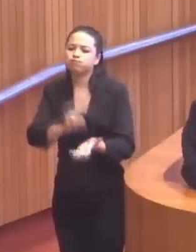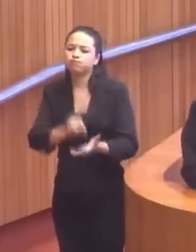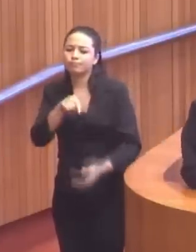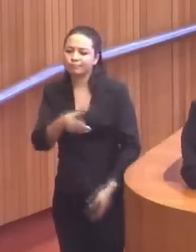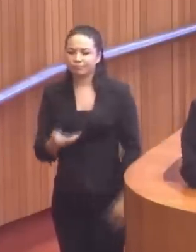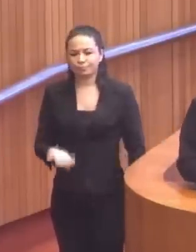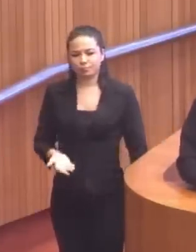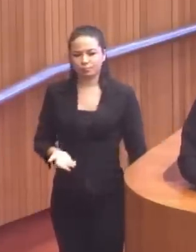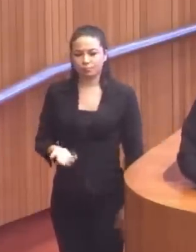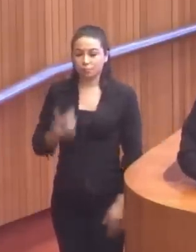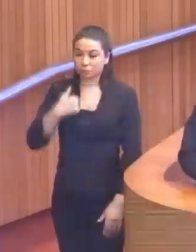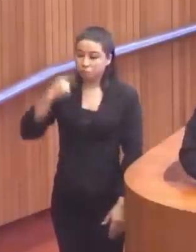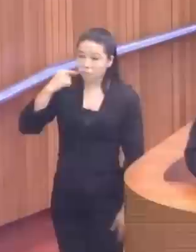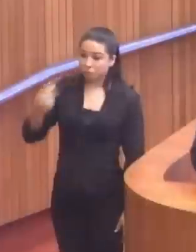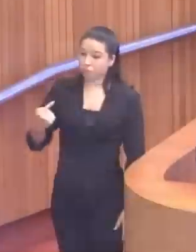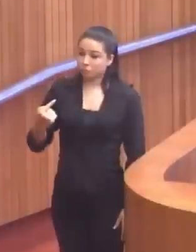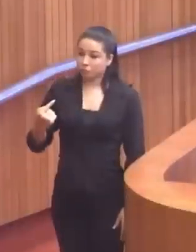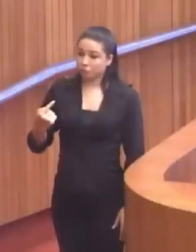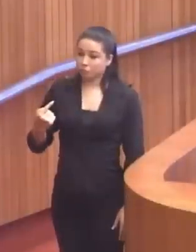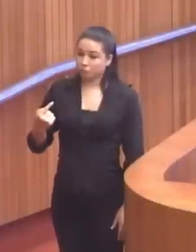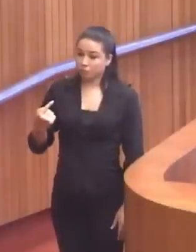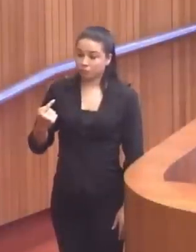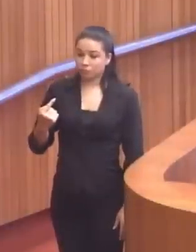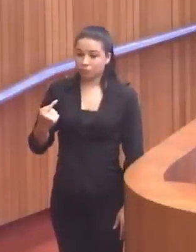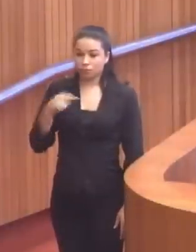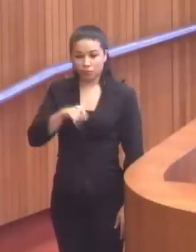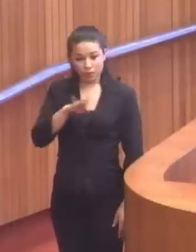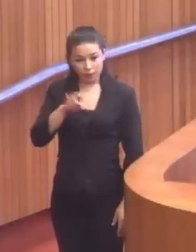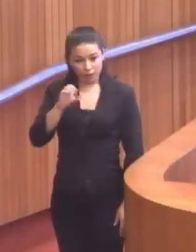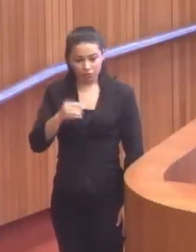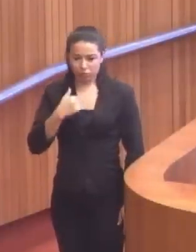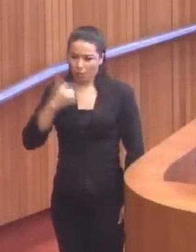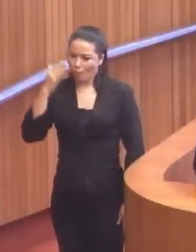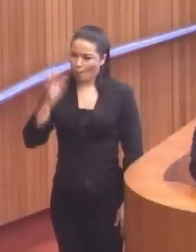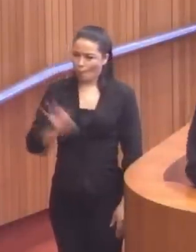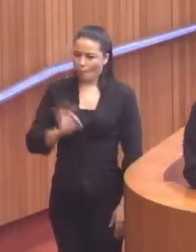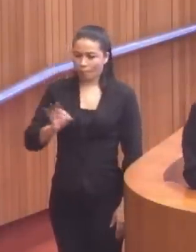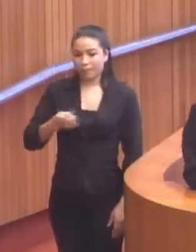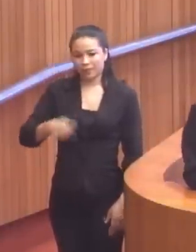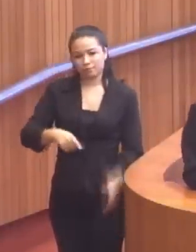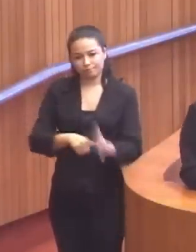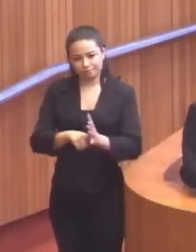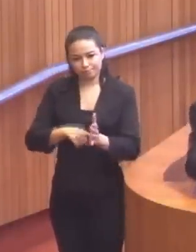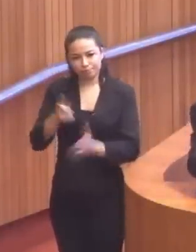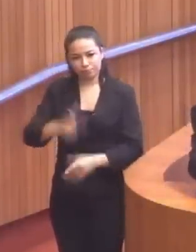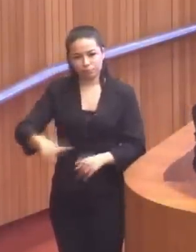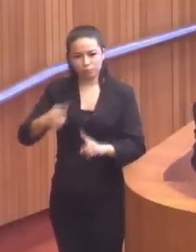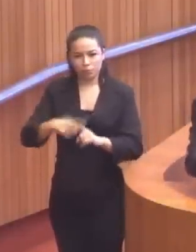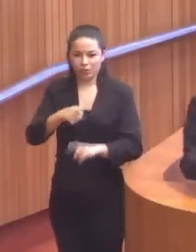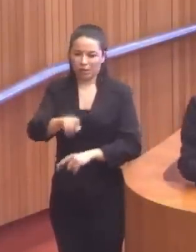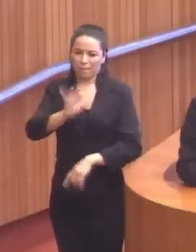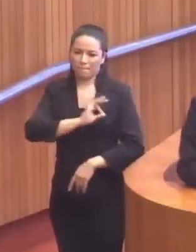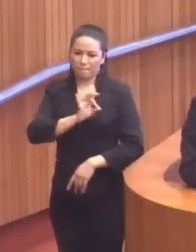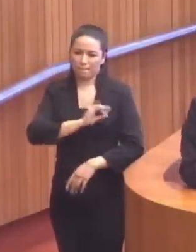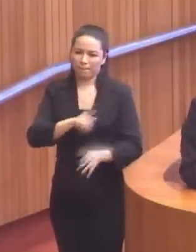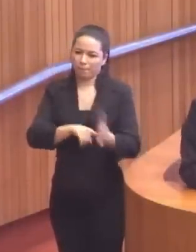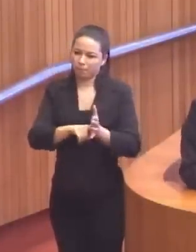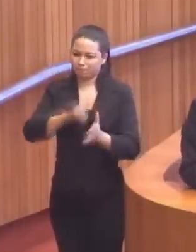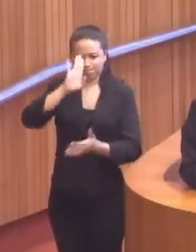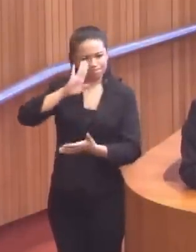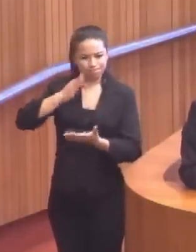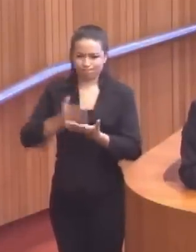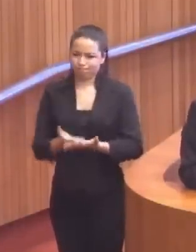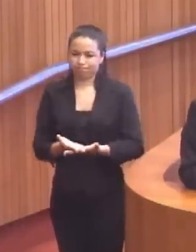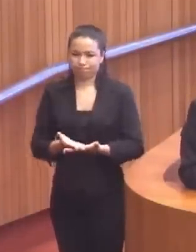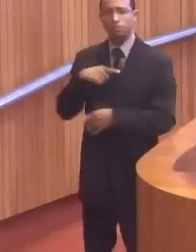está a verdade disso? Eu acho, é que este inquérito, eu não sei, que deve ser reapurado, porque essa polícia que apurou é